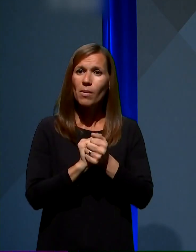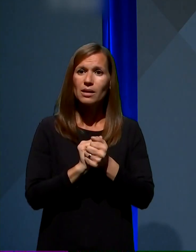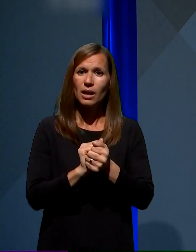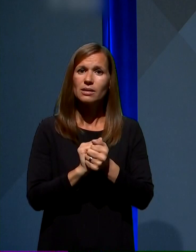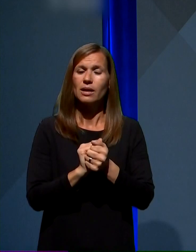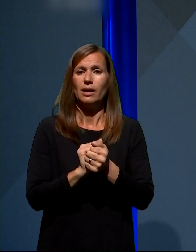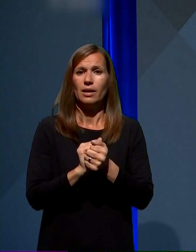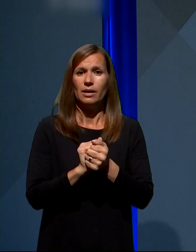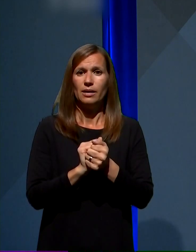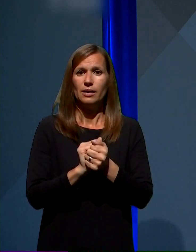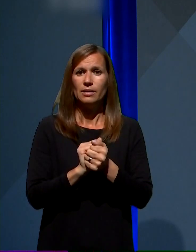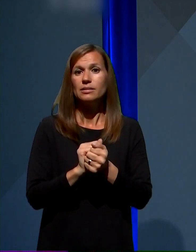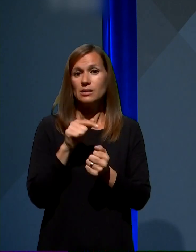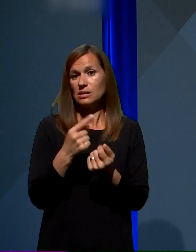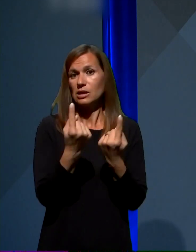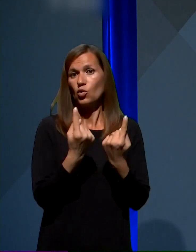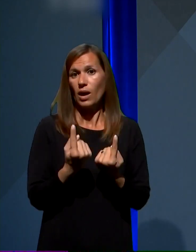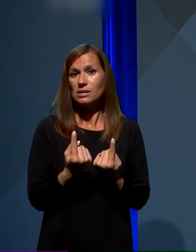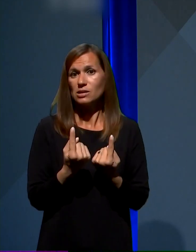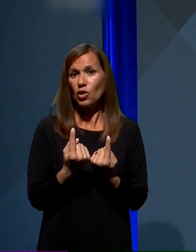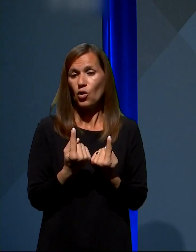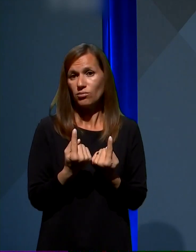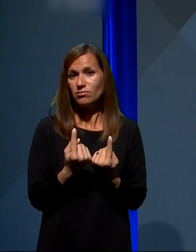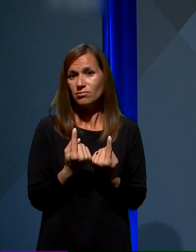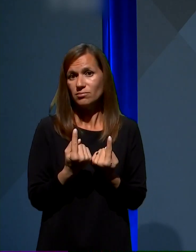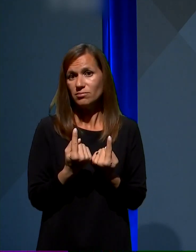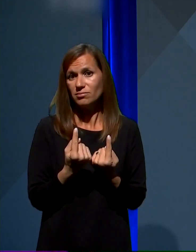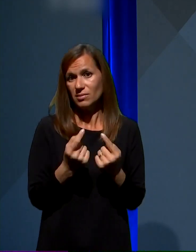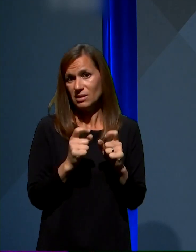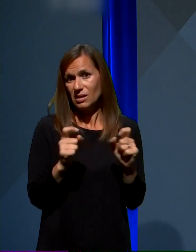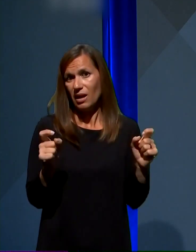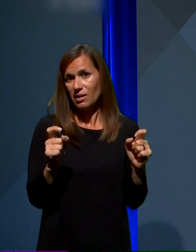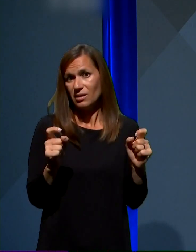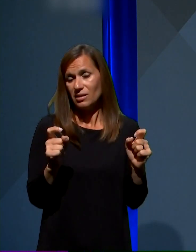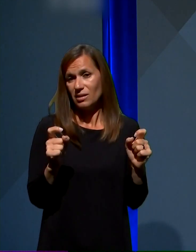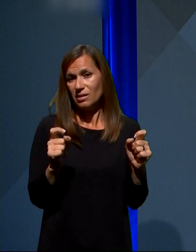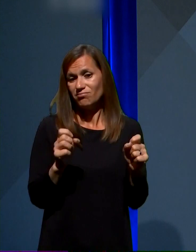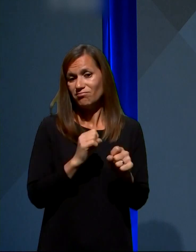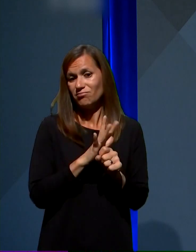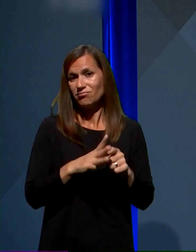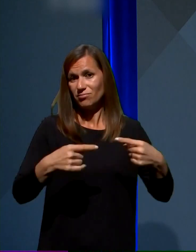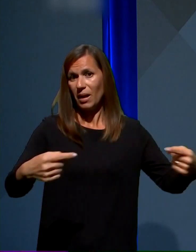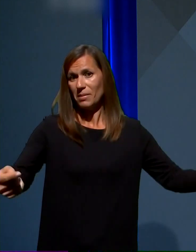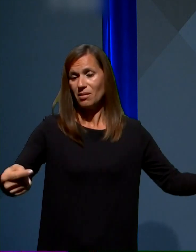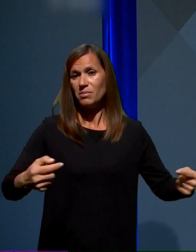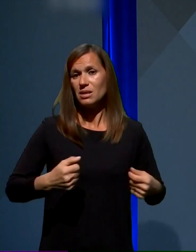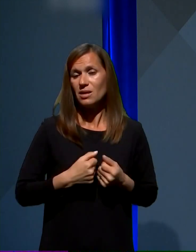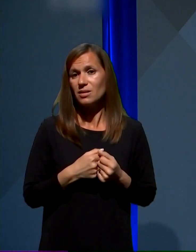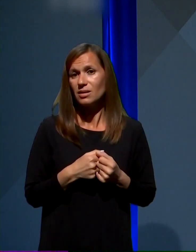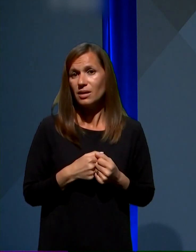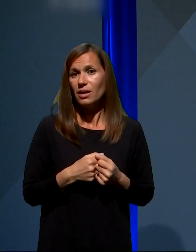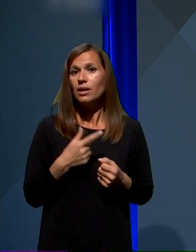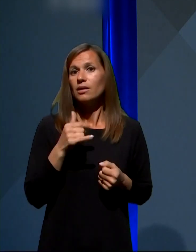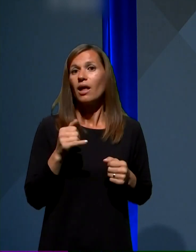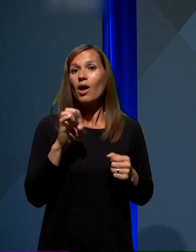situacijo, ki je povzročila epidemija COVID-19, je